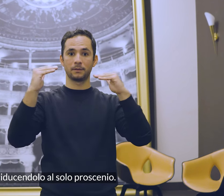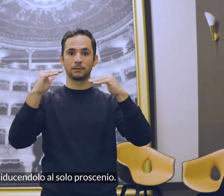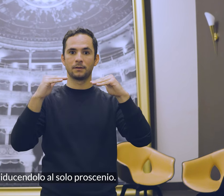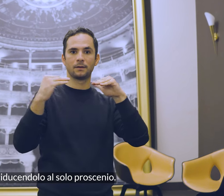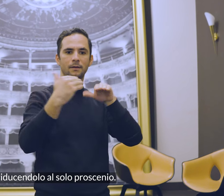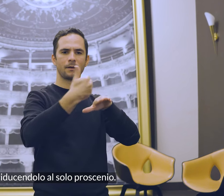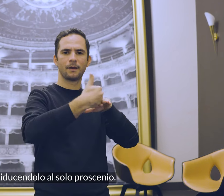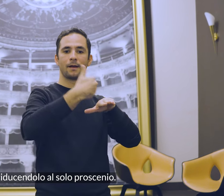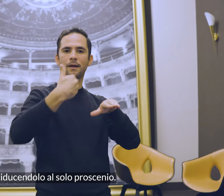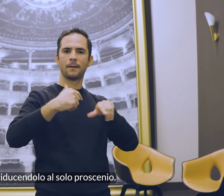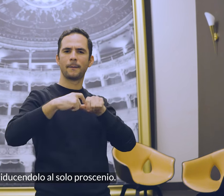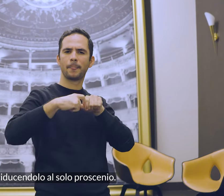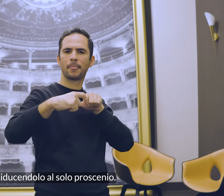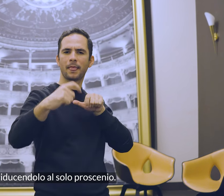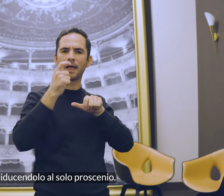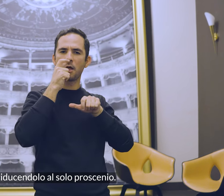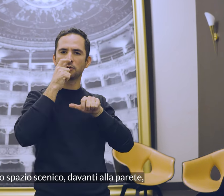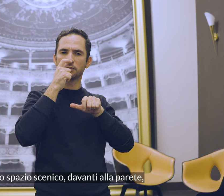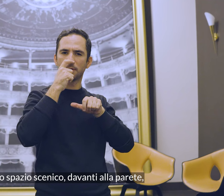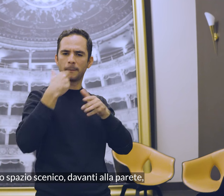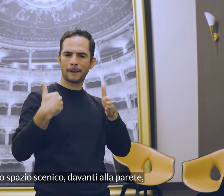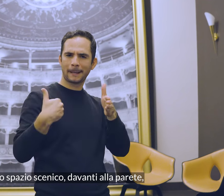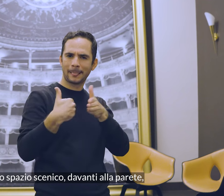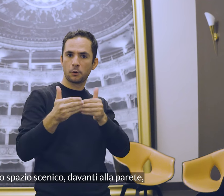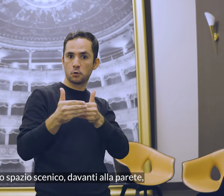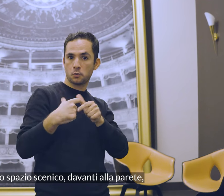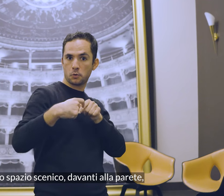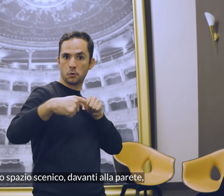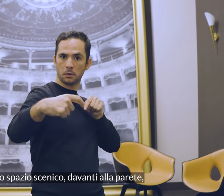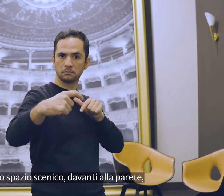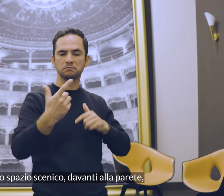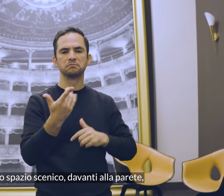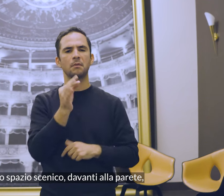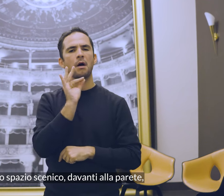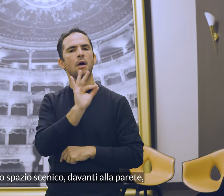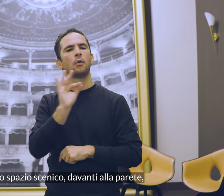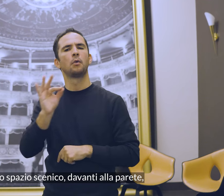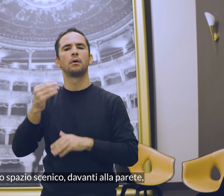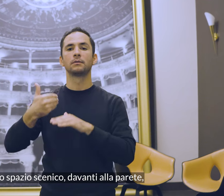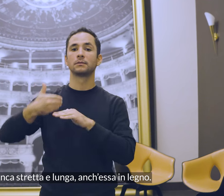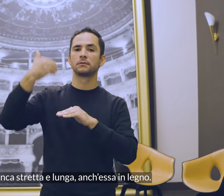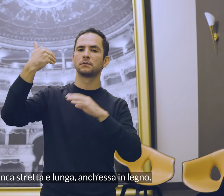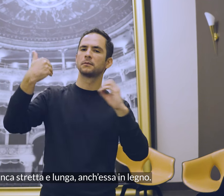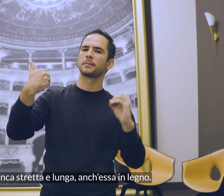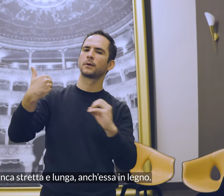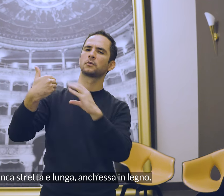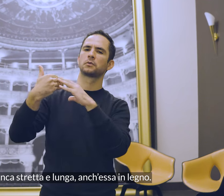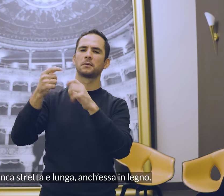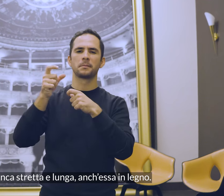riducendolo al solo proscenio. Nel poco spazio scenico, davanti alla parete, c'è una panca stretta e